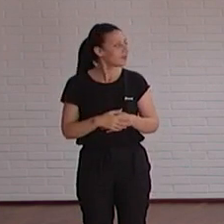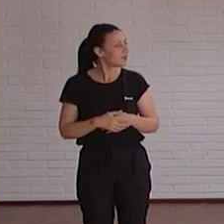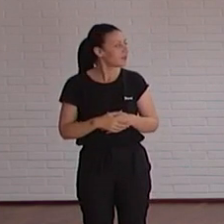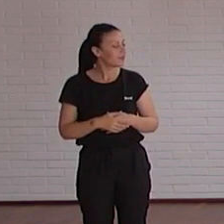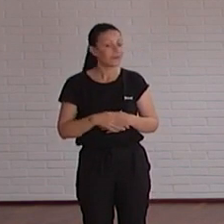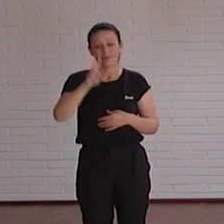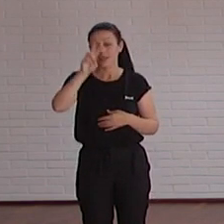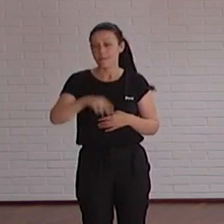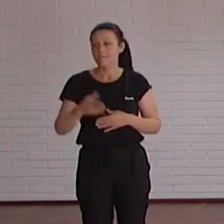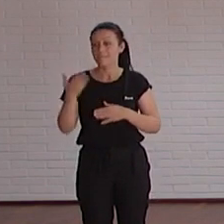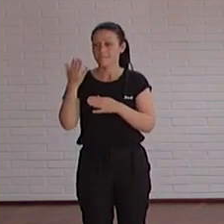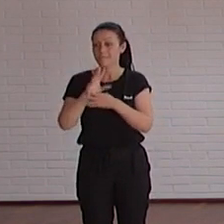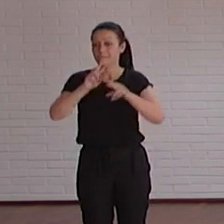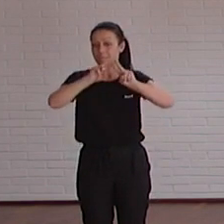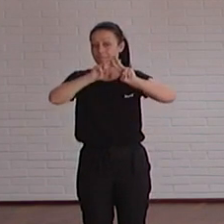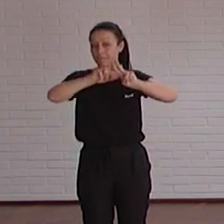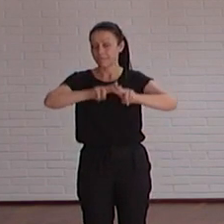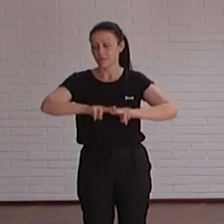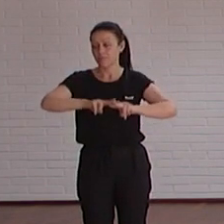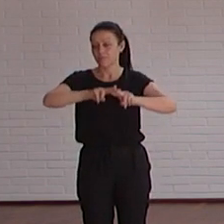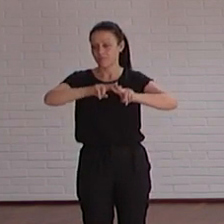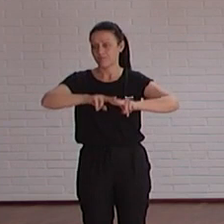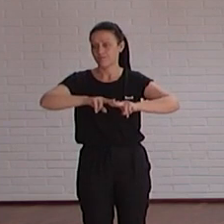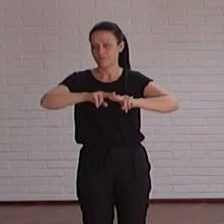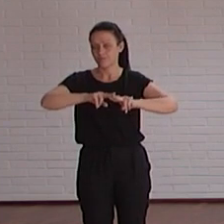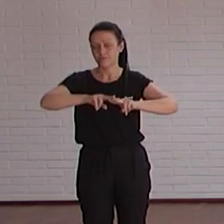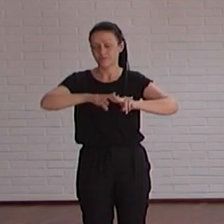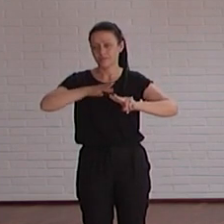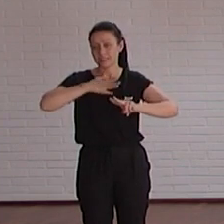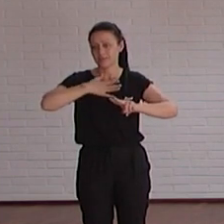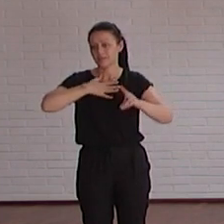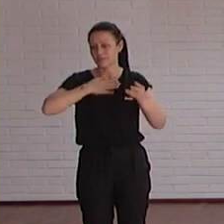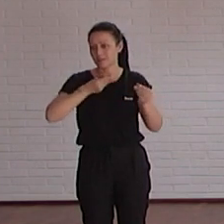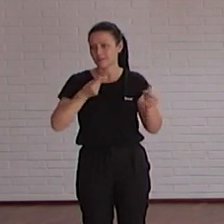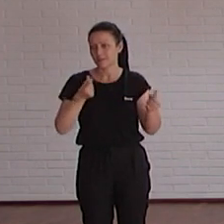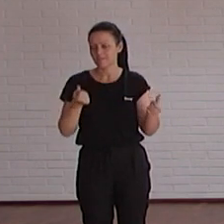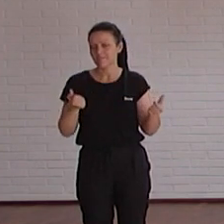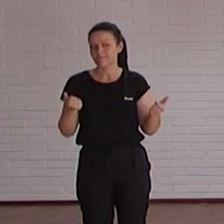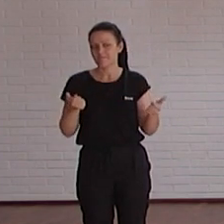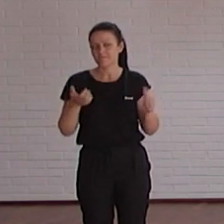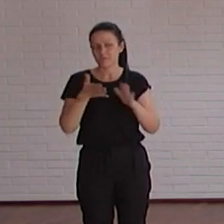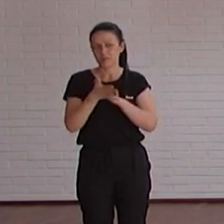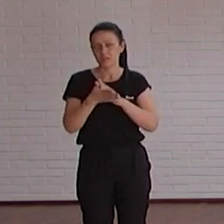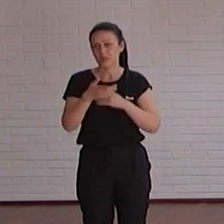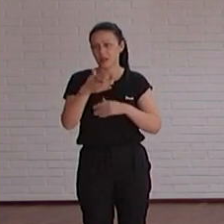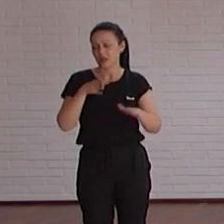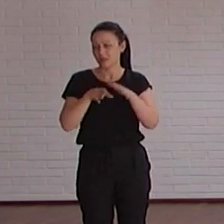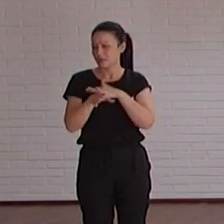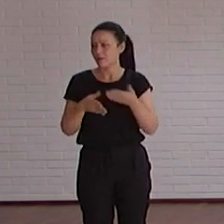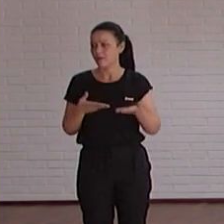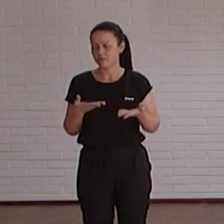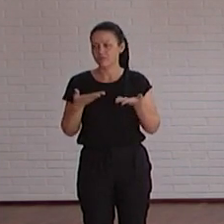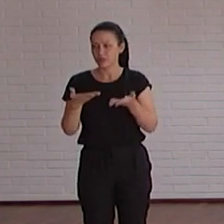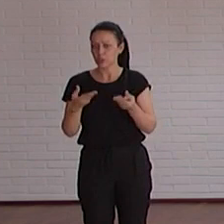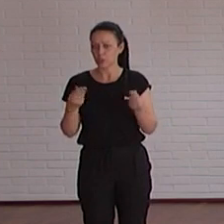se presentó la evaluación para el desempeño que me parece que indirectamente ayuda mucho a la accesibilidad porque la